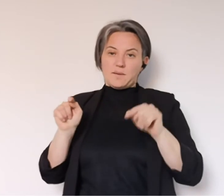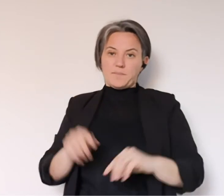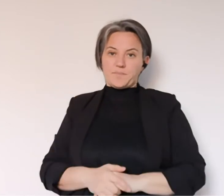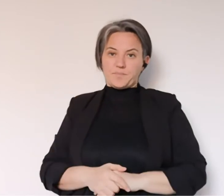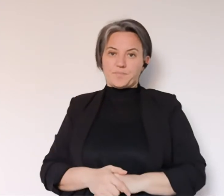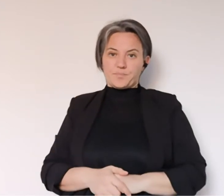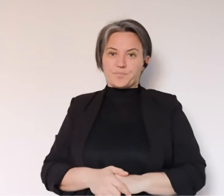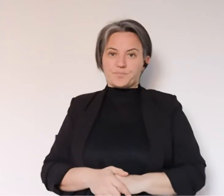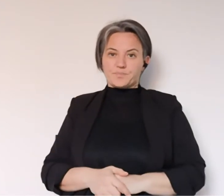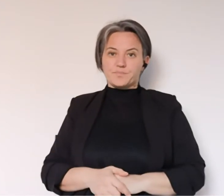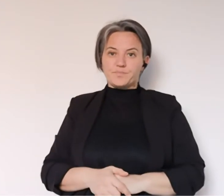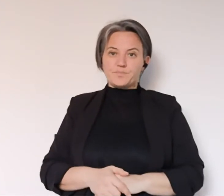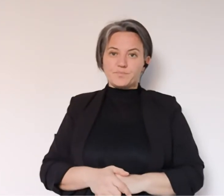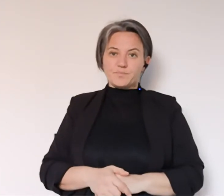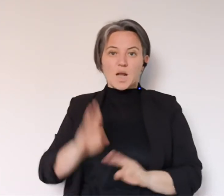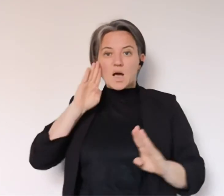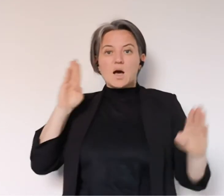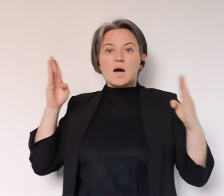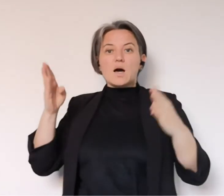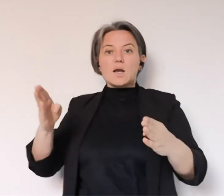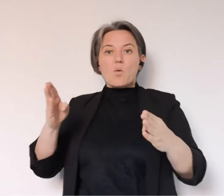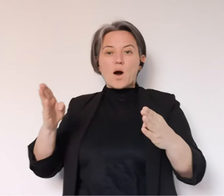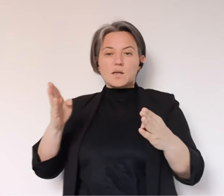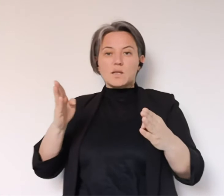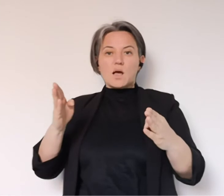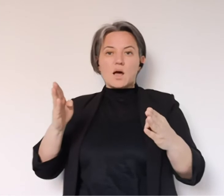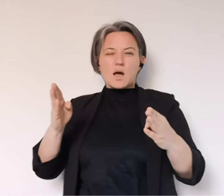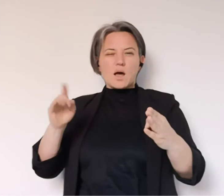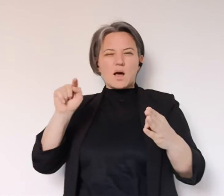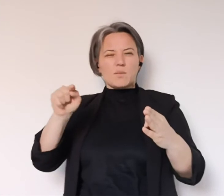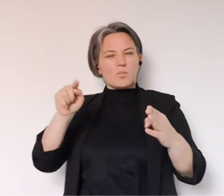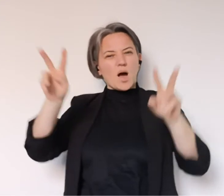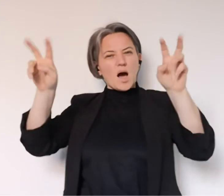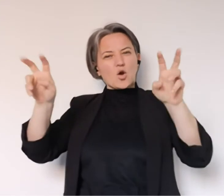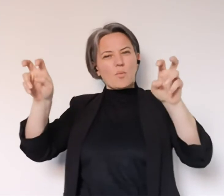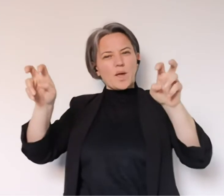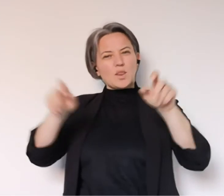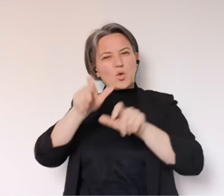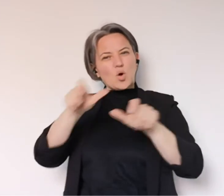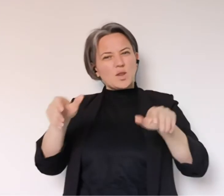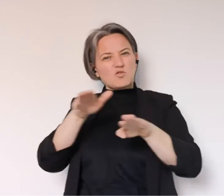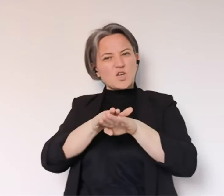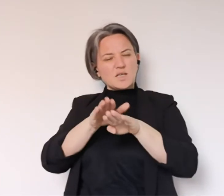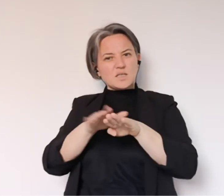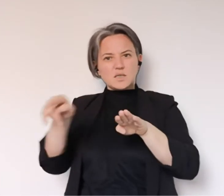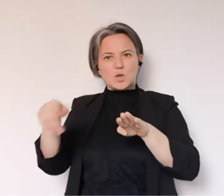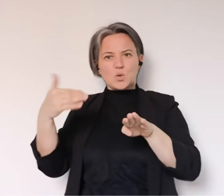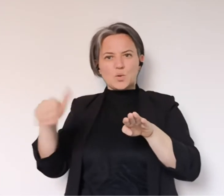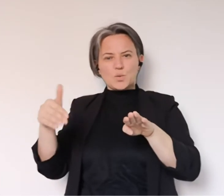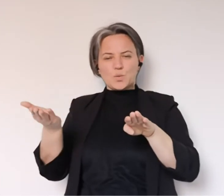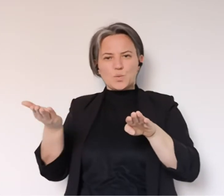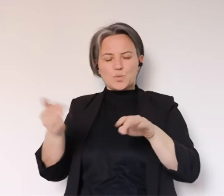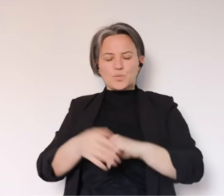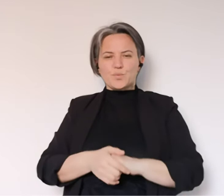importante che riguarda in particolare il livello di